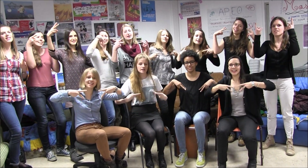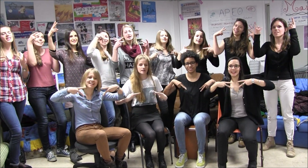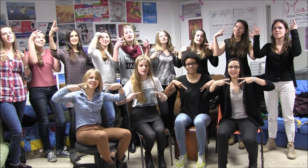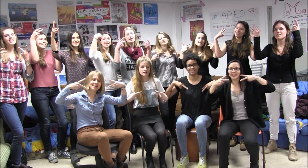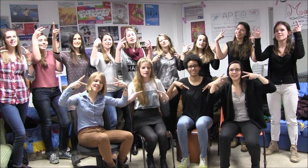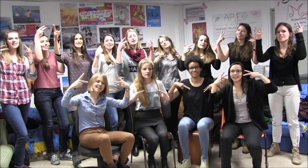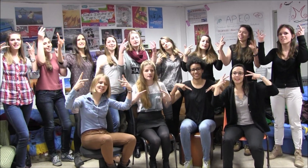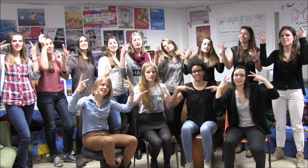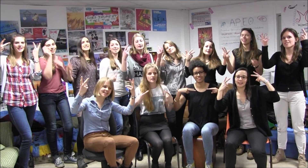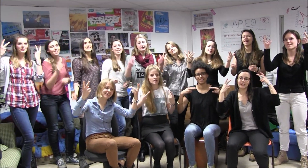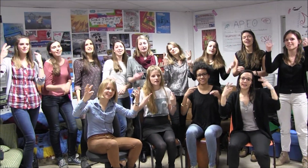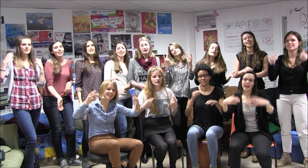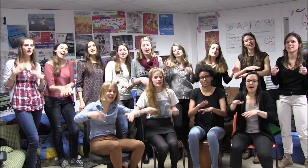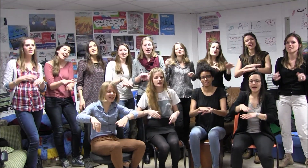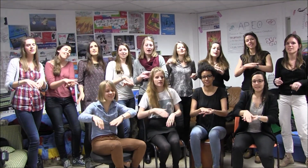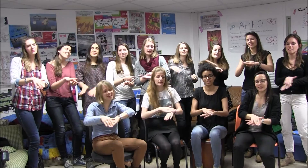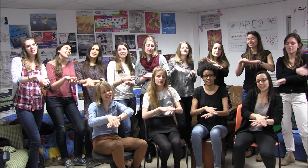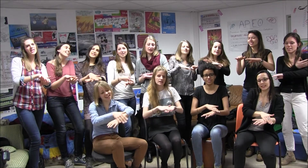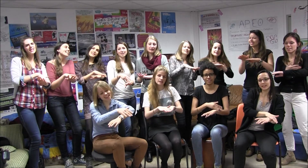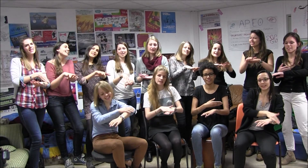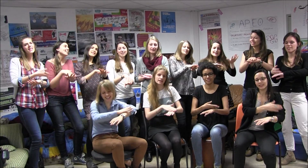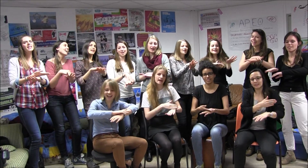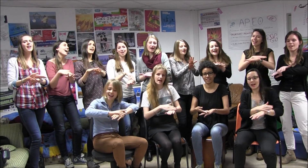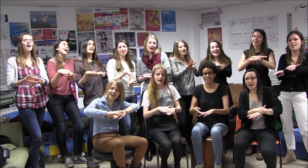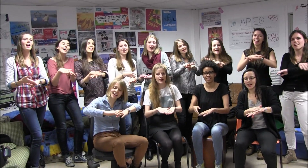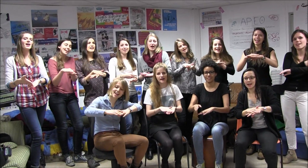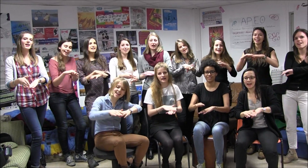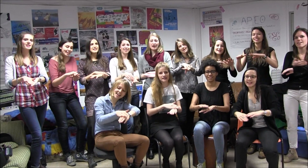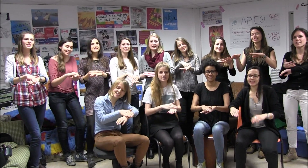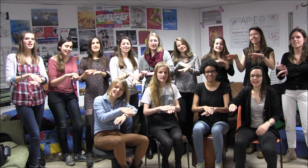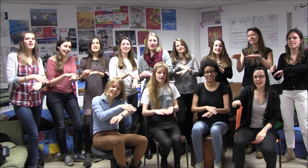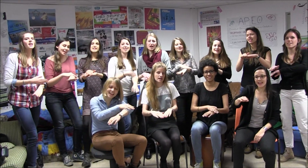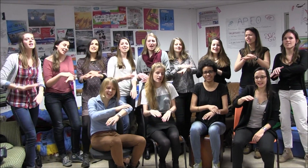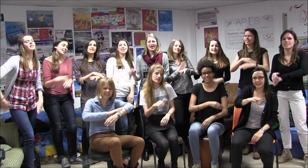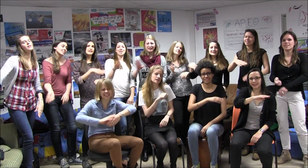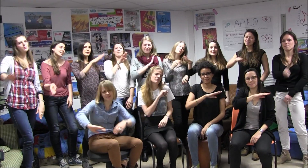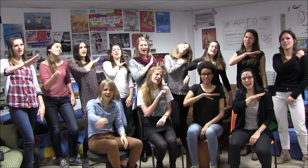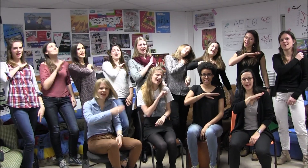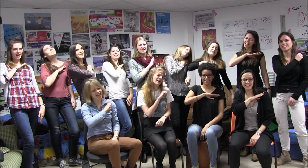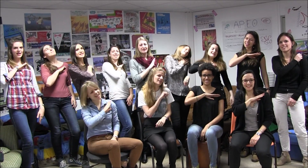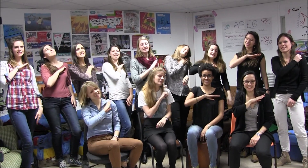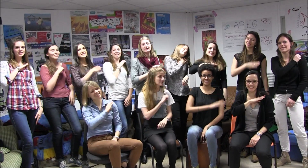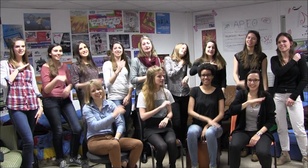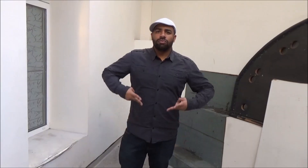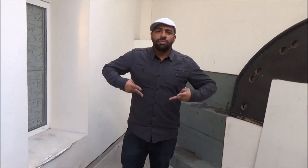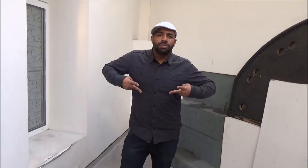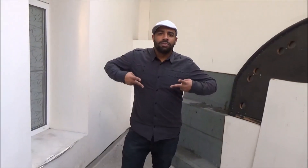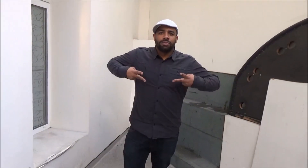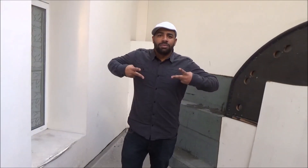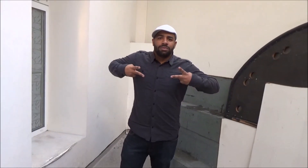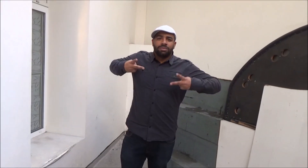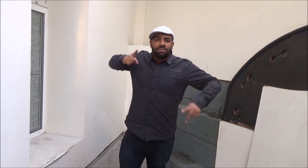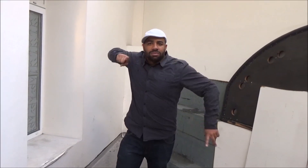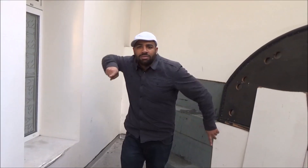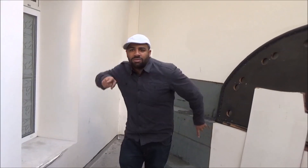la vie qui caresse et qui blesse C'est ta